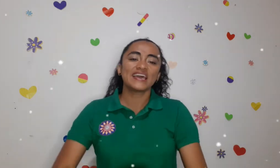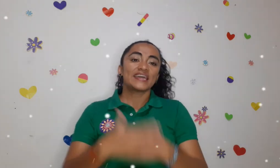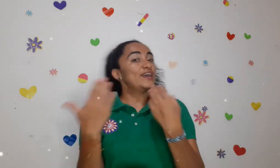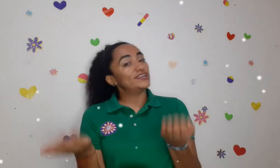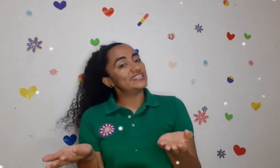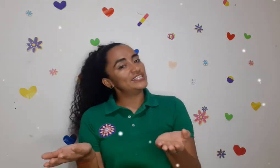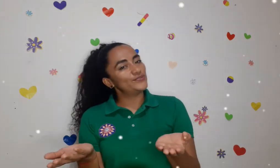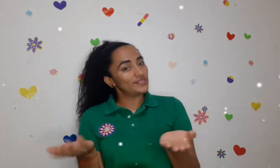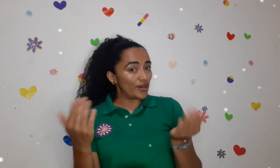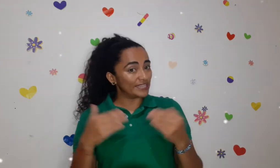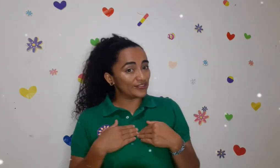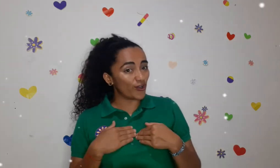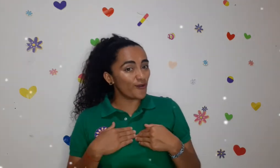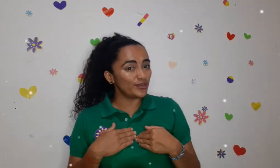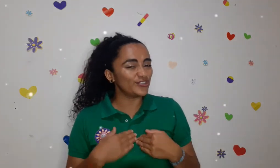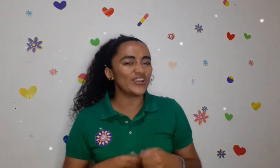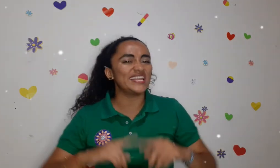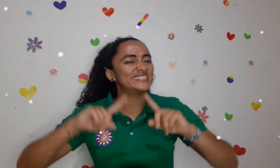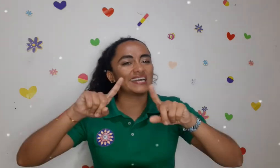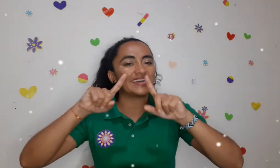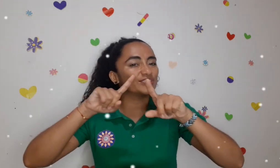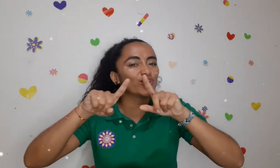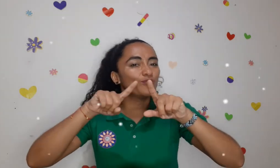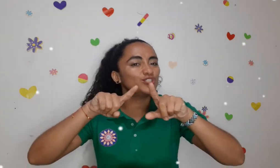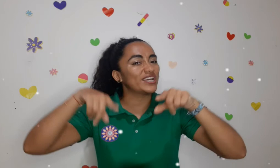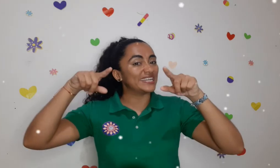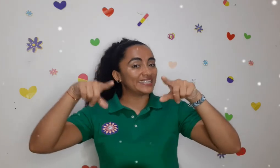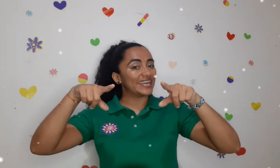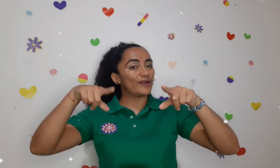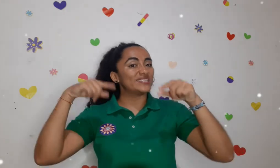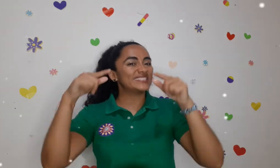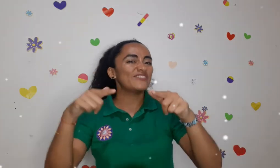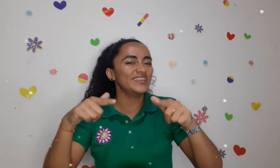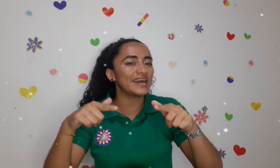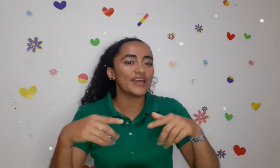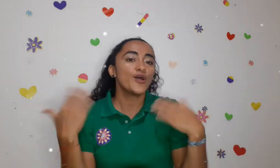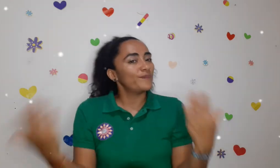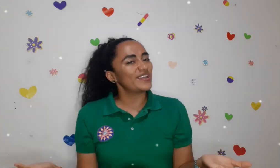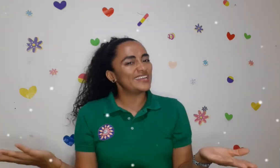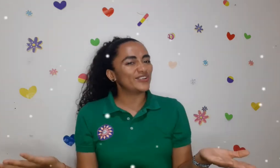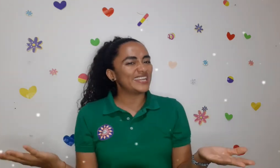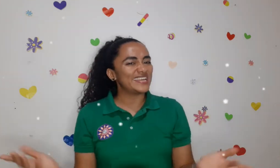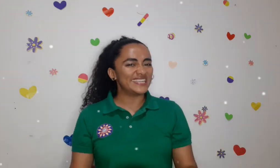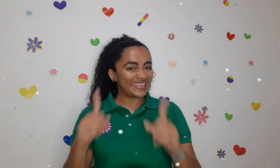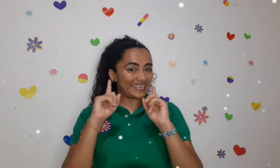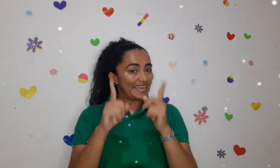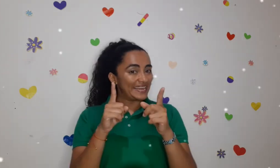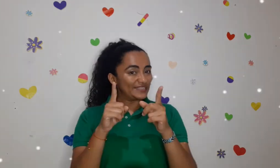Que lo hayan disfrutado tanto como yo. Y les agradezco mucho que se hayan quedado hasta el final, porque eso quiere decir que les